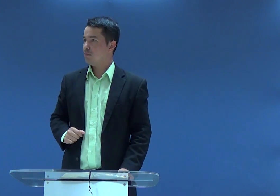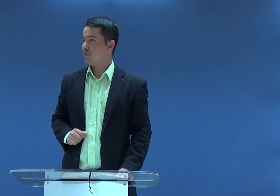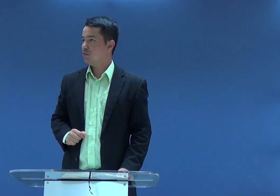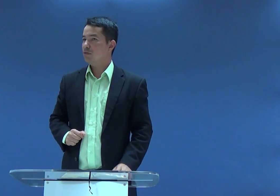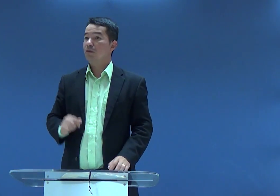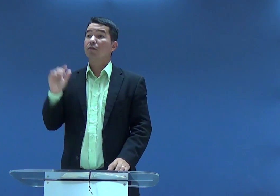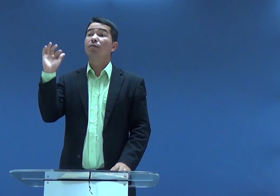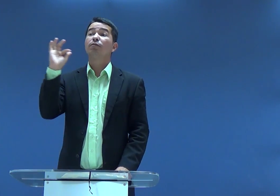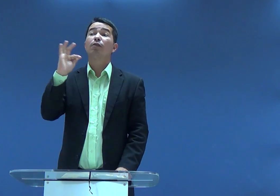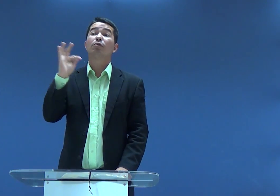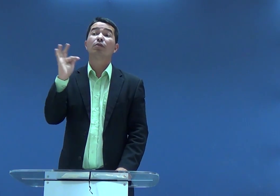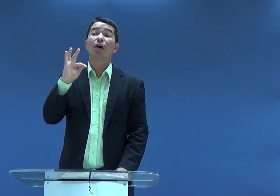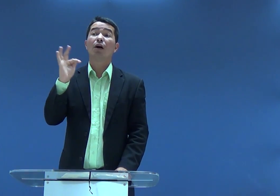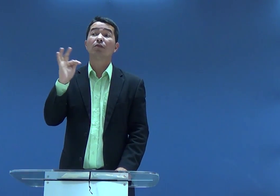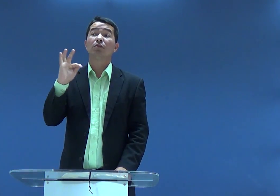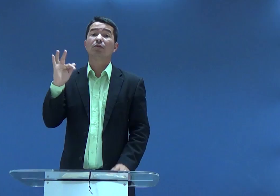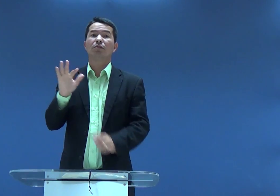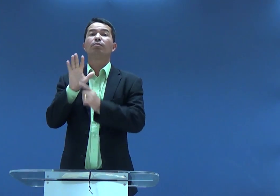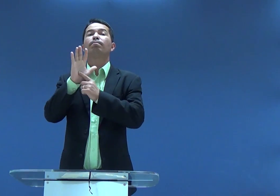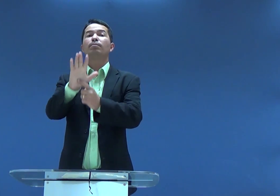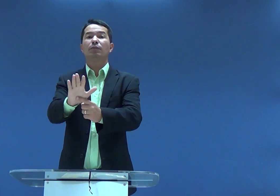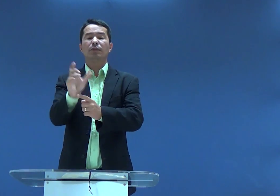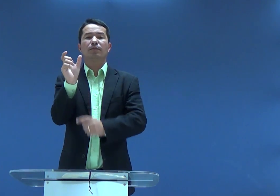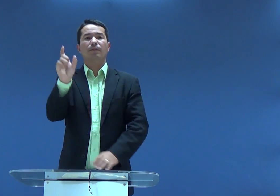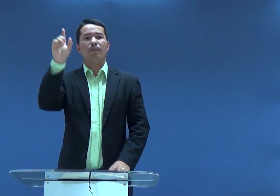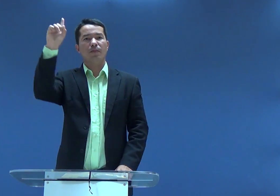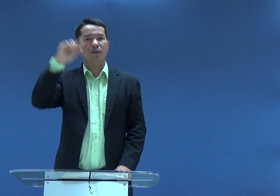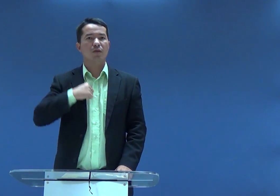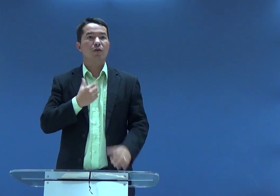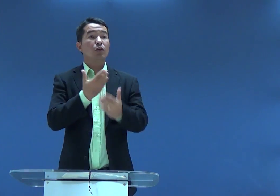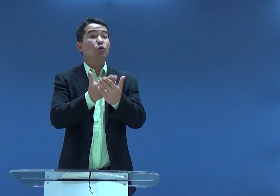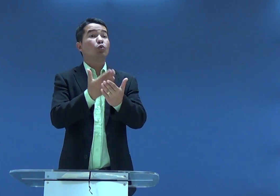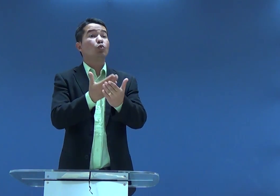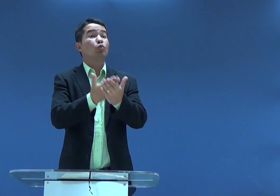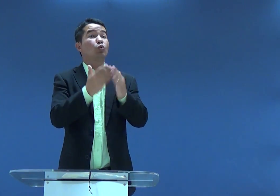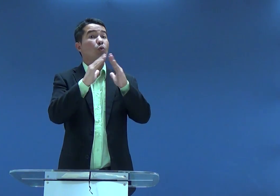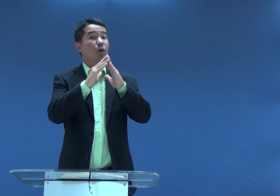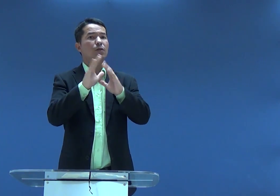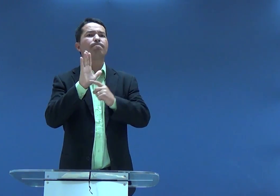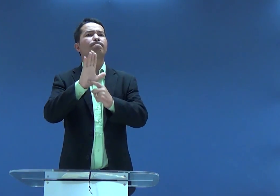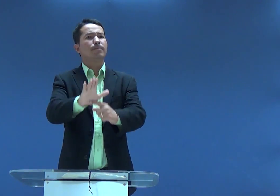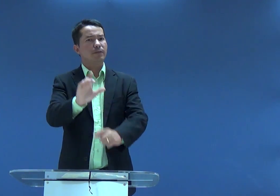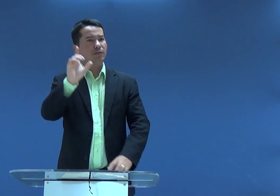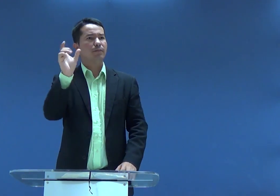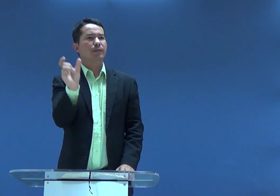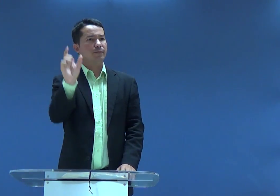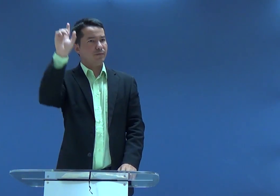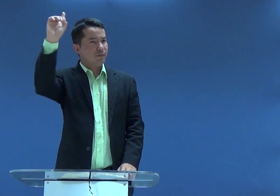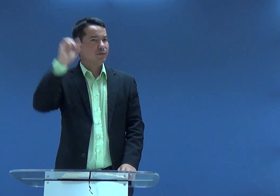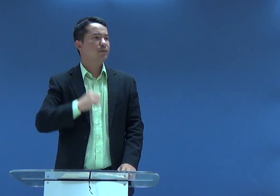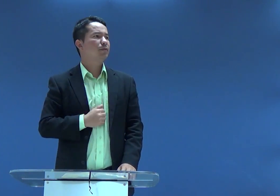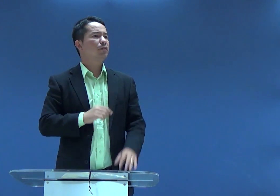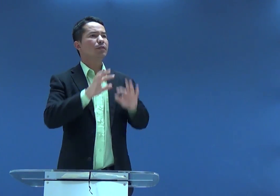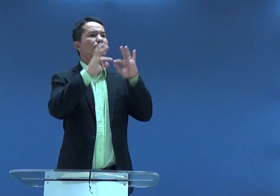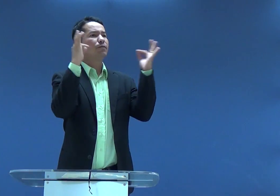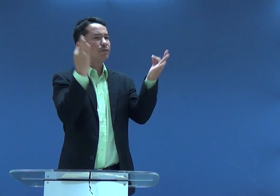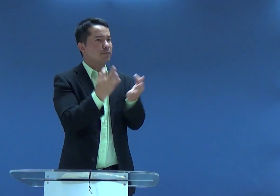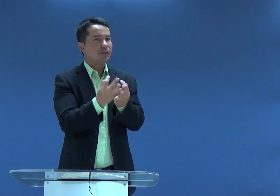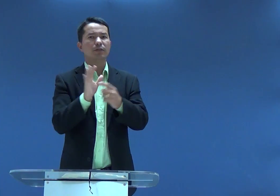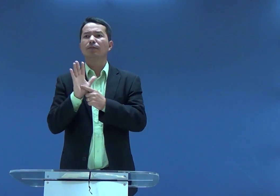Fala a palavra de Deus. Na faculdade, fala a palavra de Deus. Quando você estuda, na sua